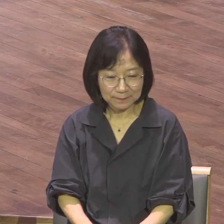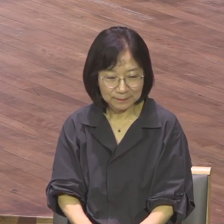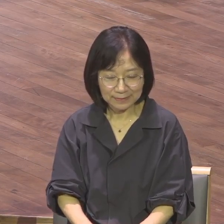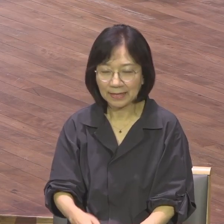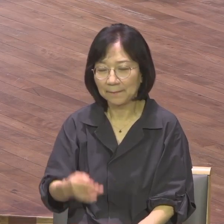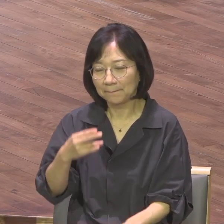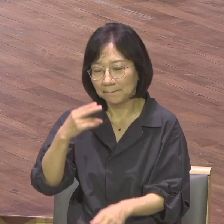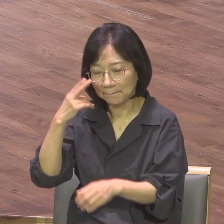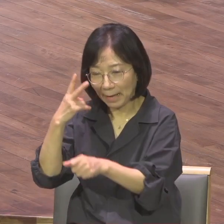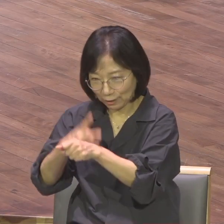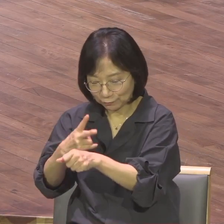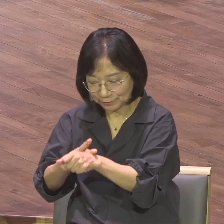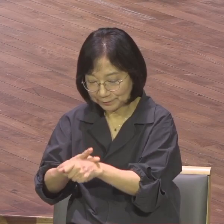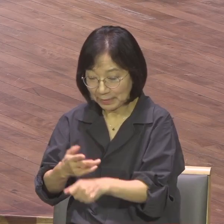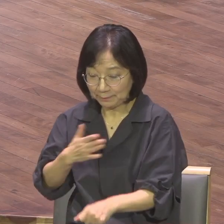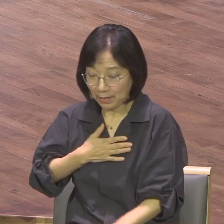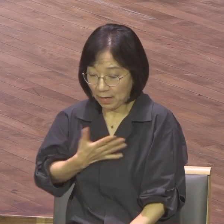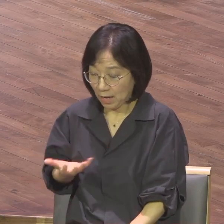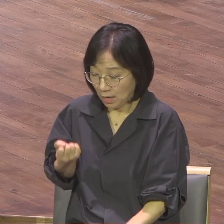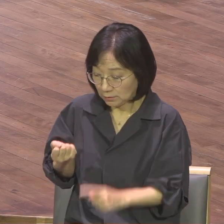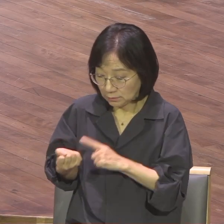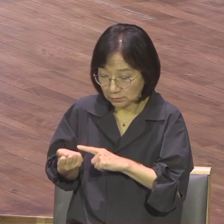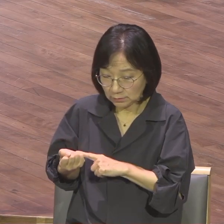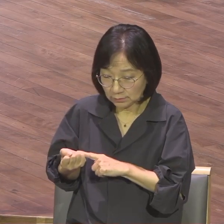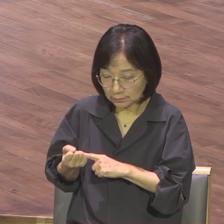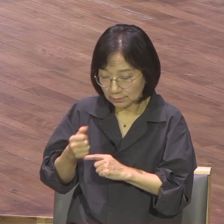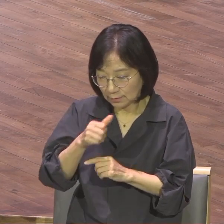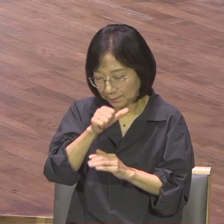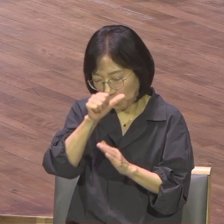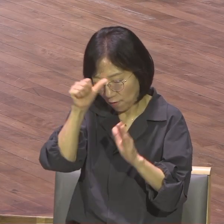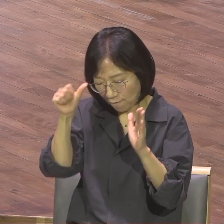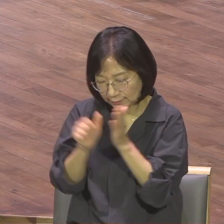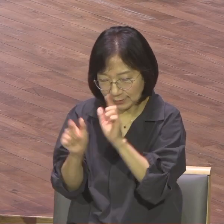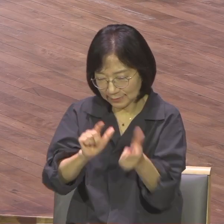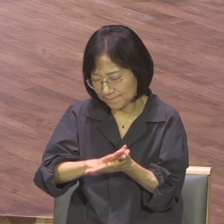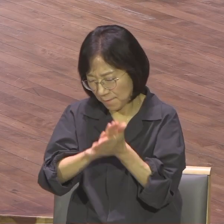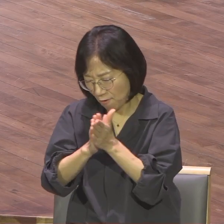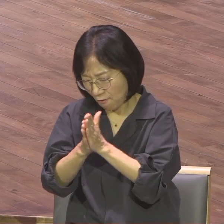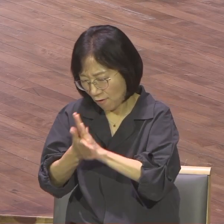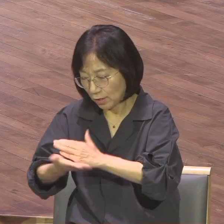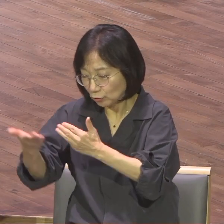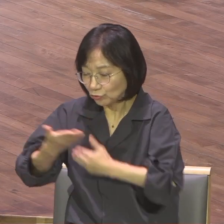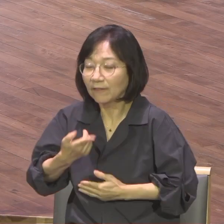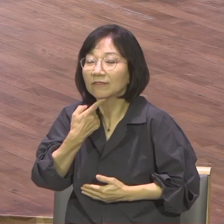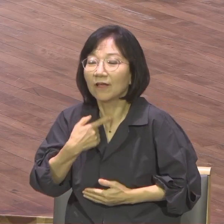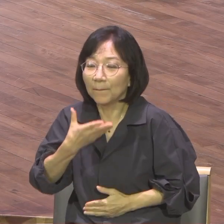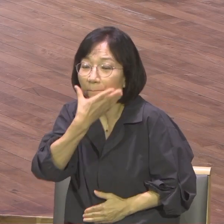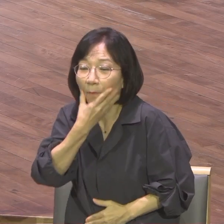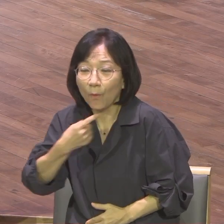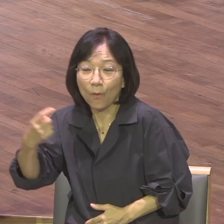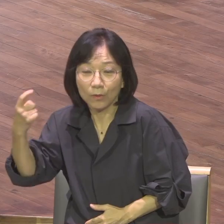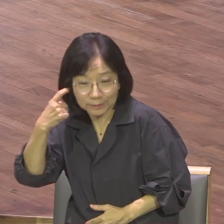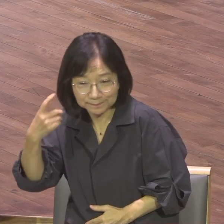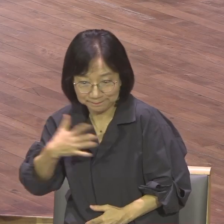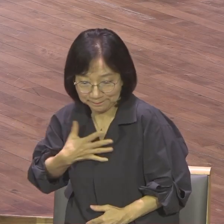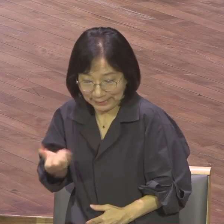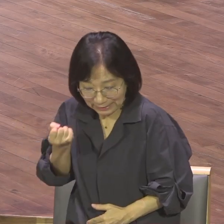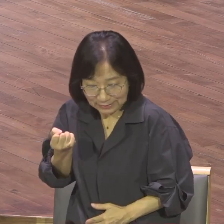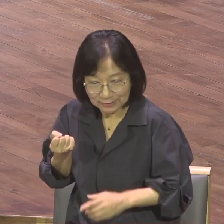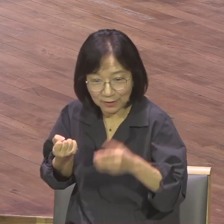임한 내 인생을 뒤바꾼 내가 있는 내게 가진 내가 가지고 있는 그 복음을 내가 너에게 준다라고 고백했습니다.